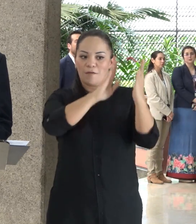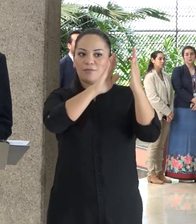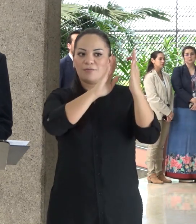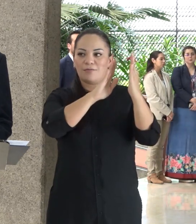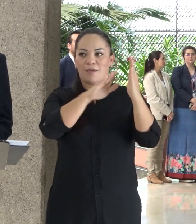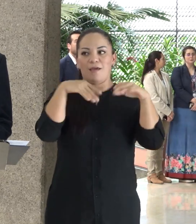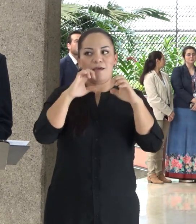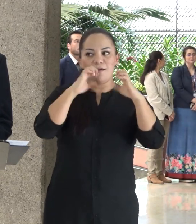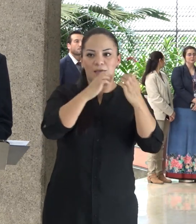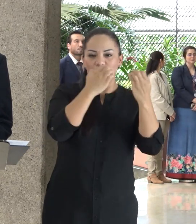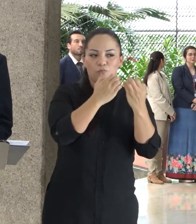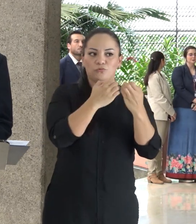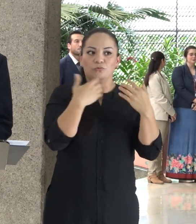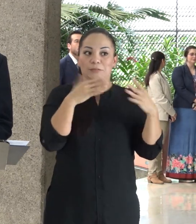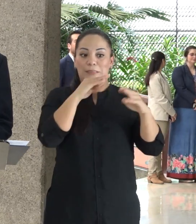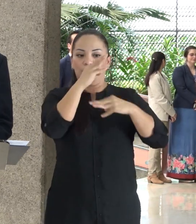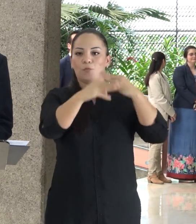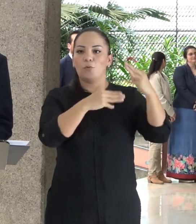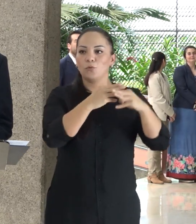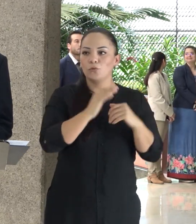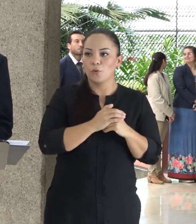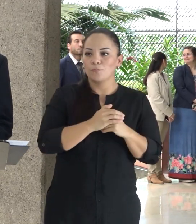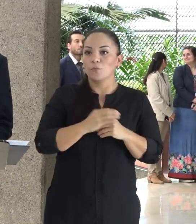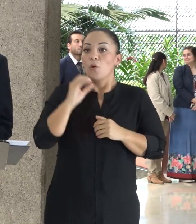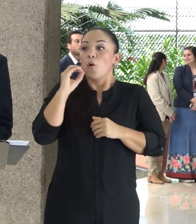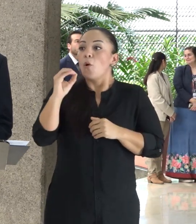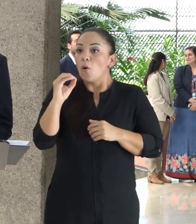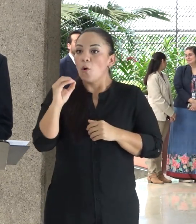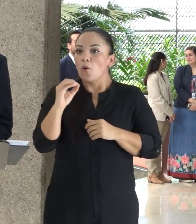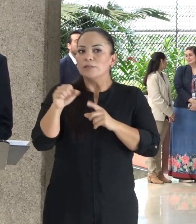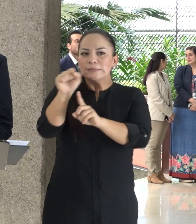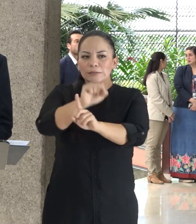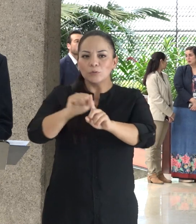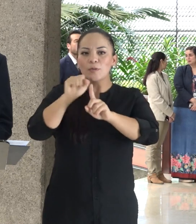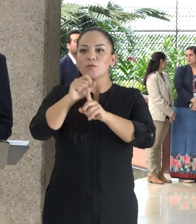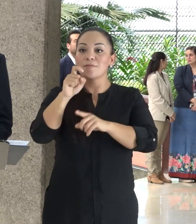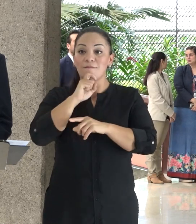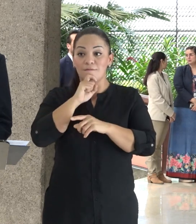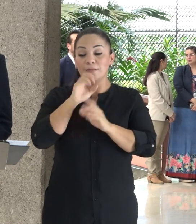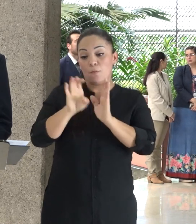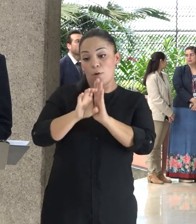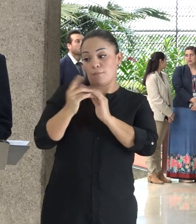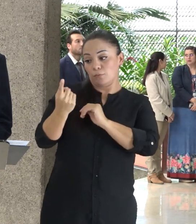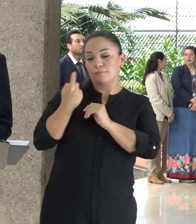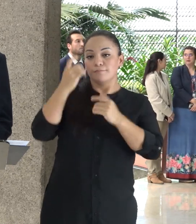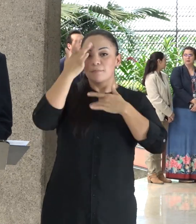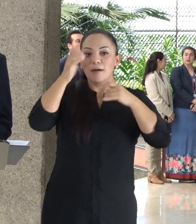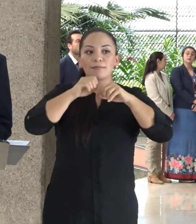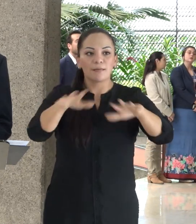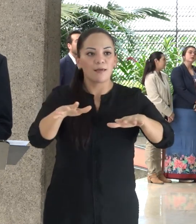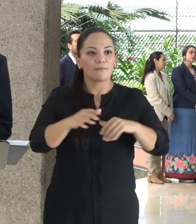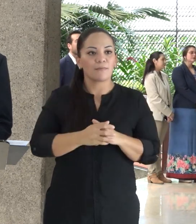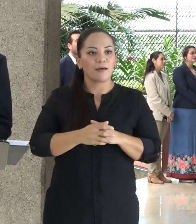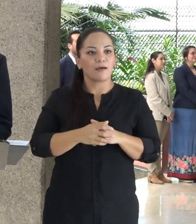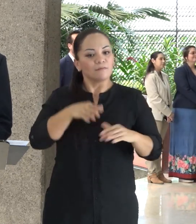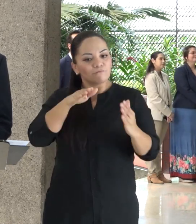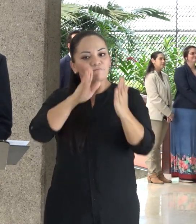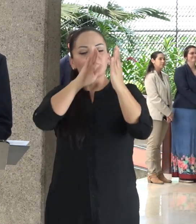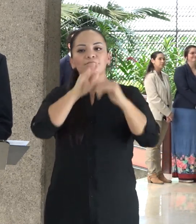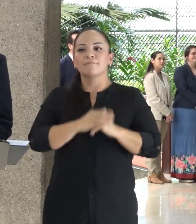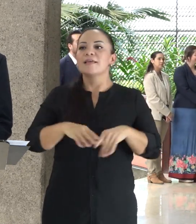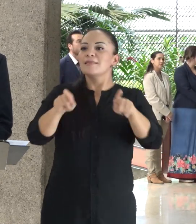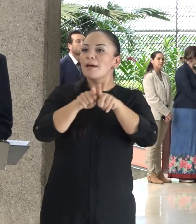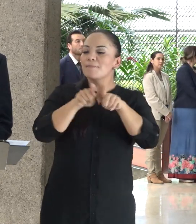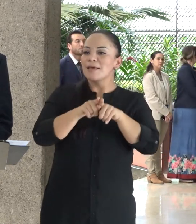o la implacable severidad de una pandemia, frente a los títulos